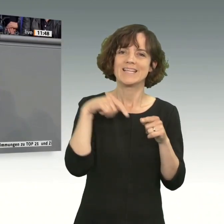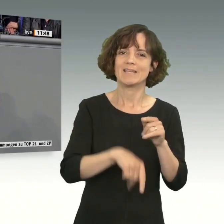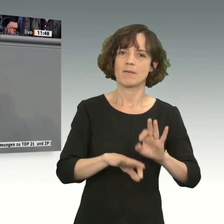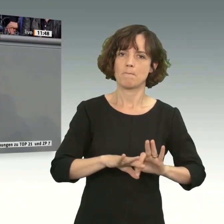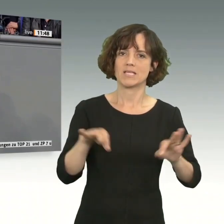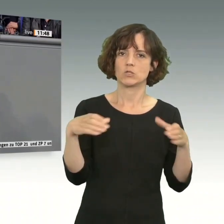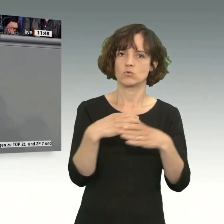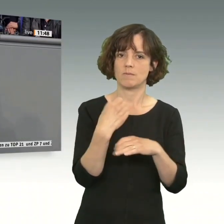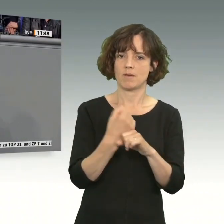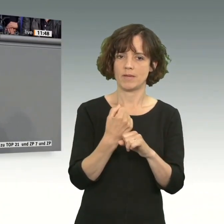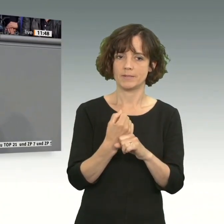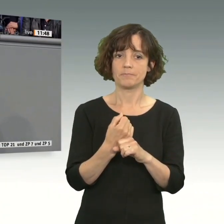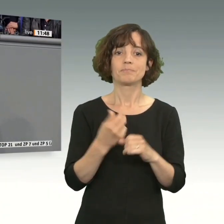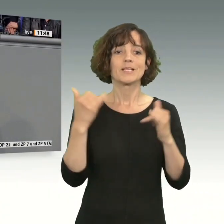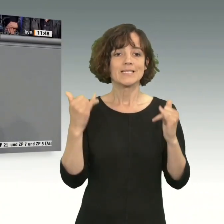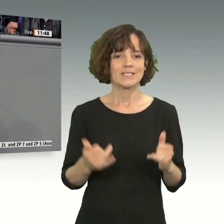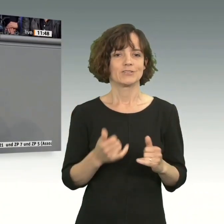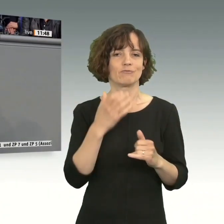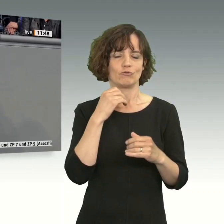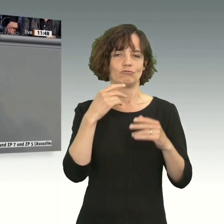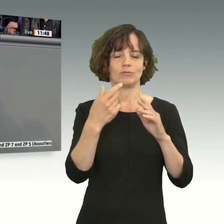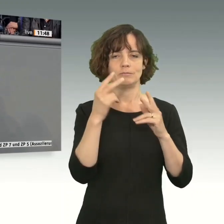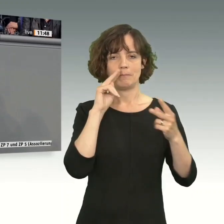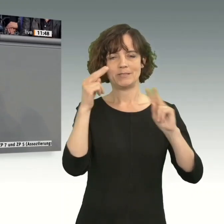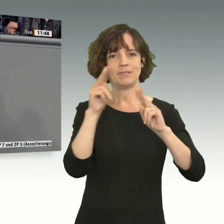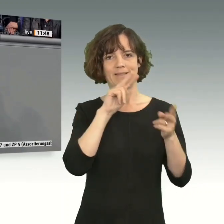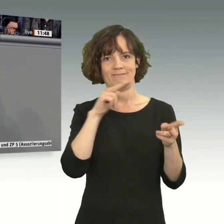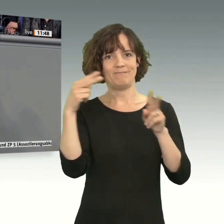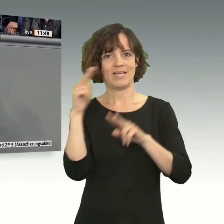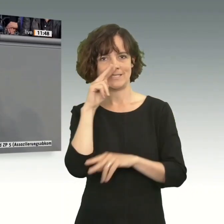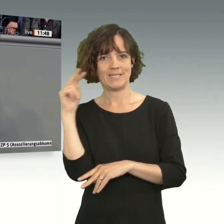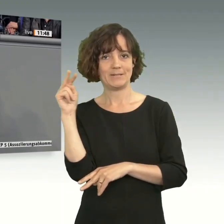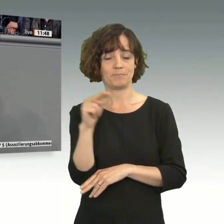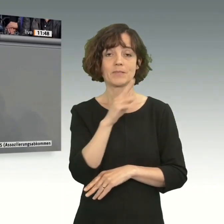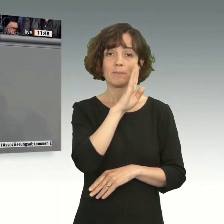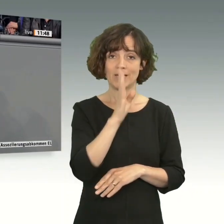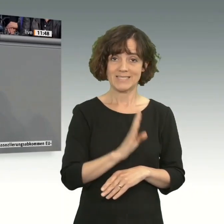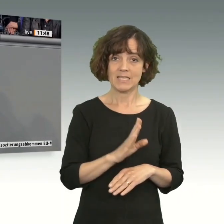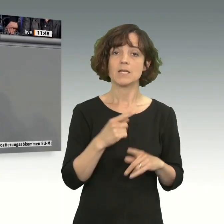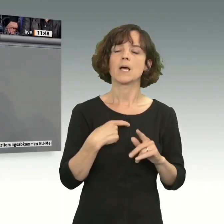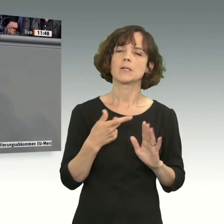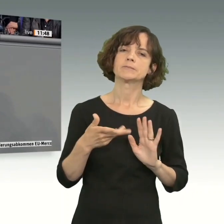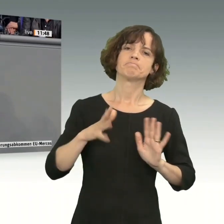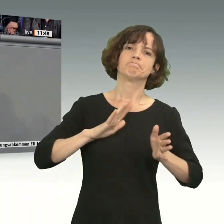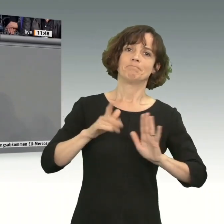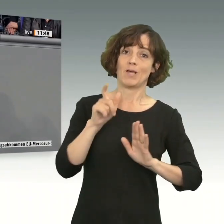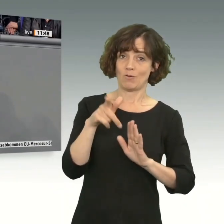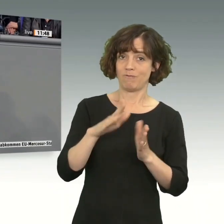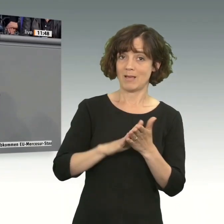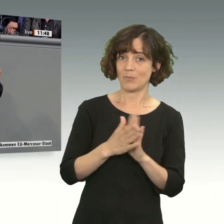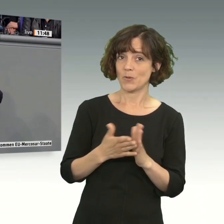Und jetzt will ich mal den Perspektivwechsel vornehmen. In Brasilien gibt es auch Vorbehalte gegen dieses Abkommen.